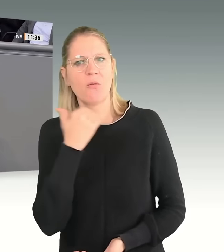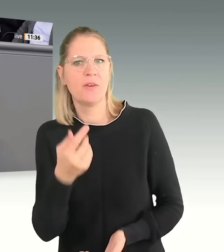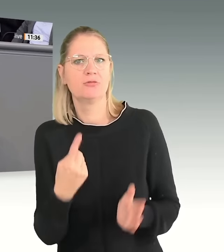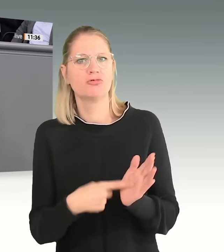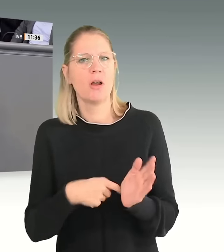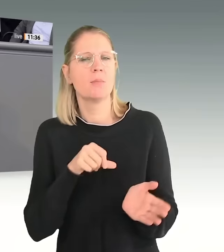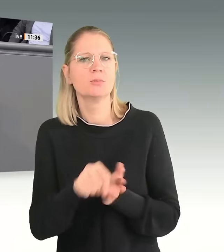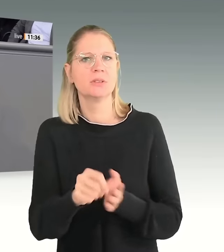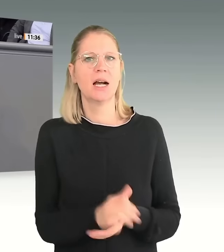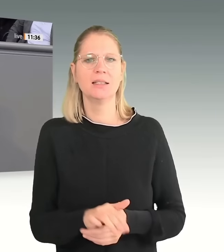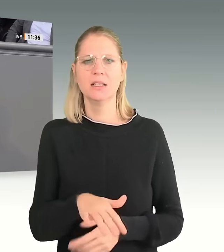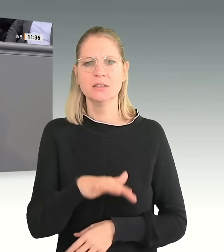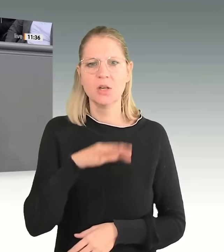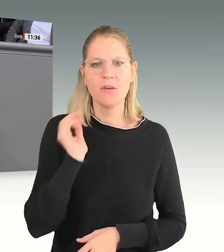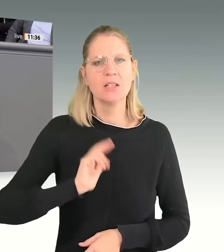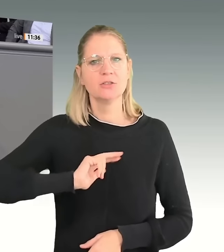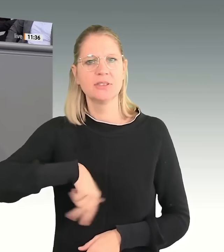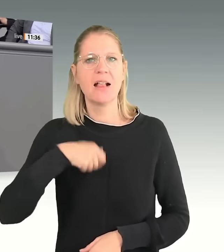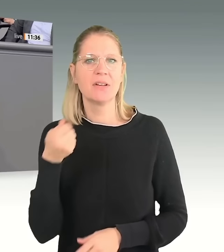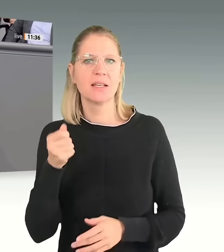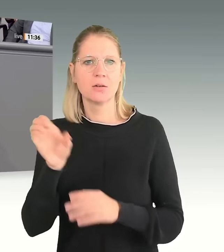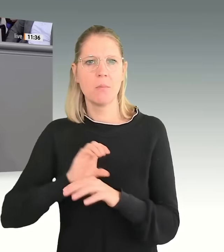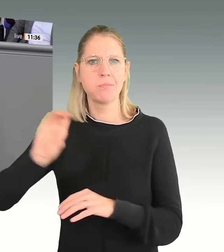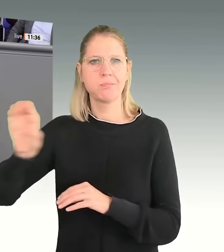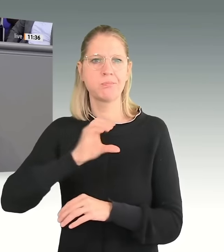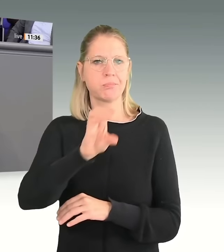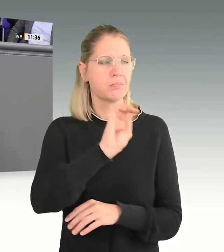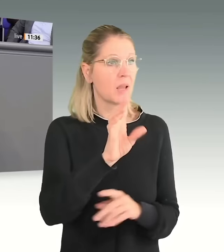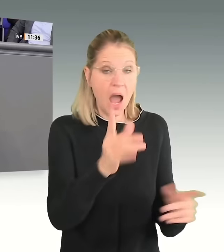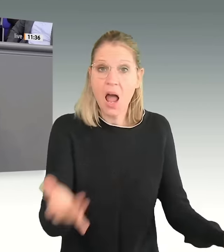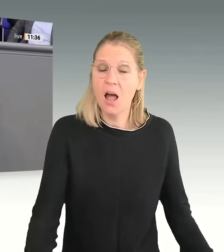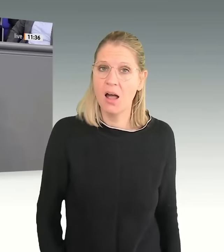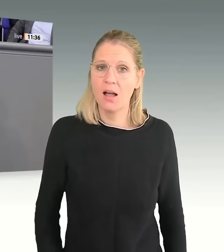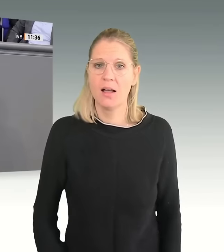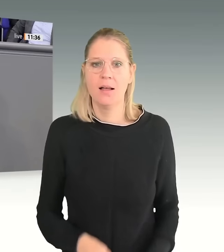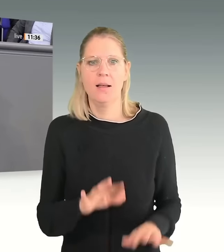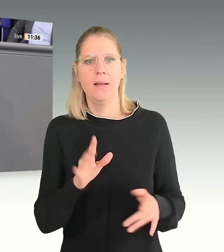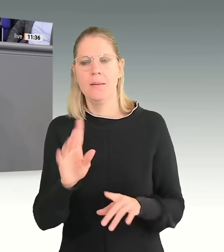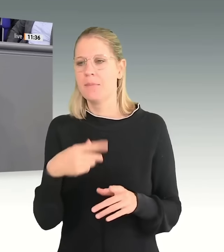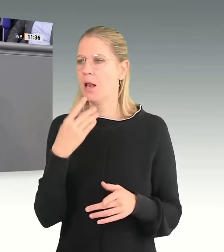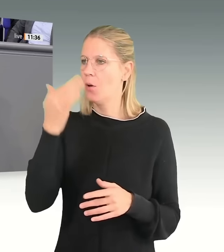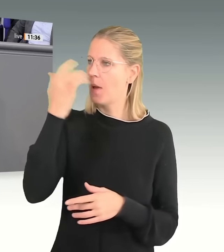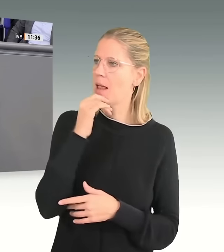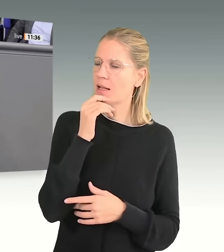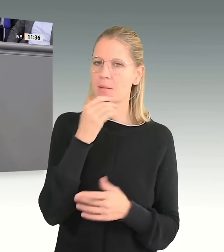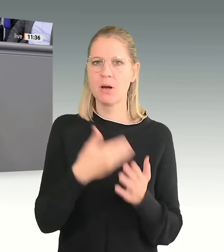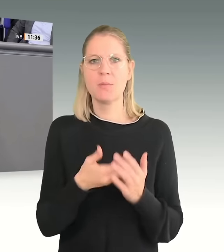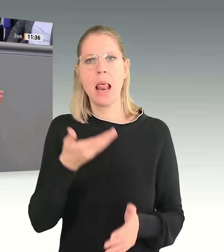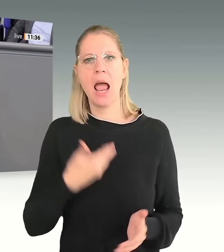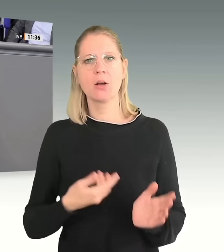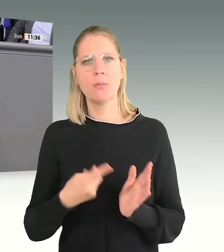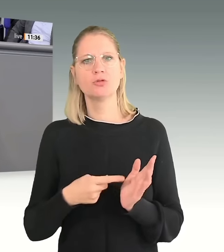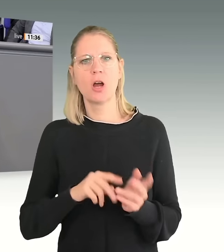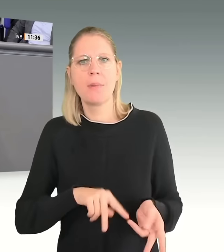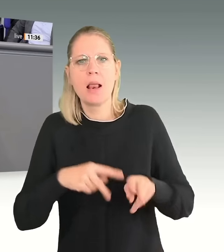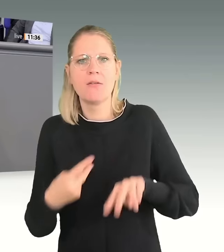bezahlen müssen. Anstatt, dass Sie sich mal Gedanken darüber machen, mal eine Reform der Einkommenssteuer beispielsweise, mal eine